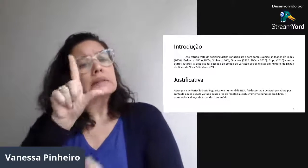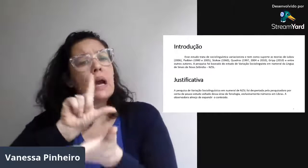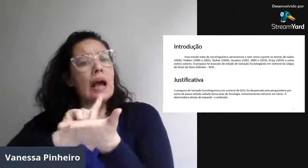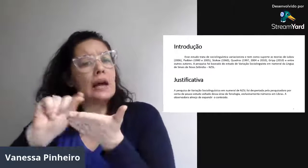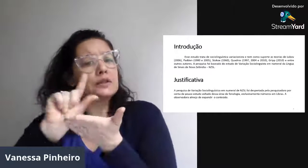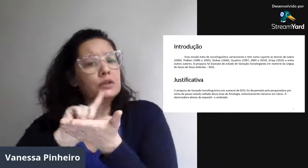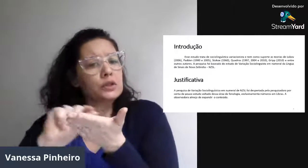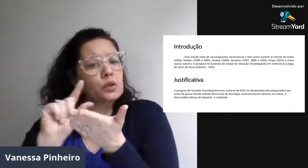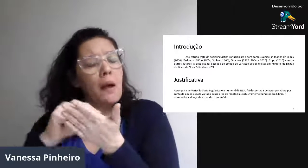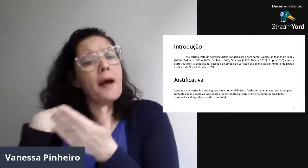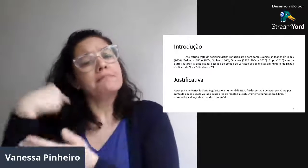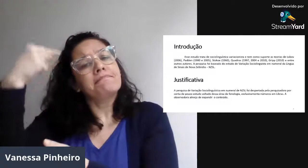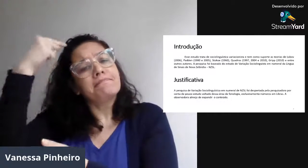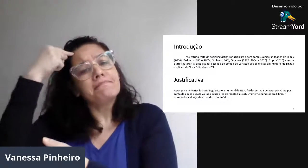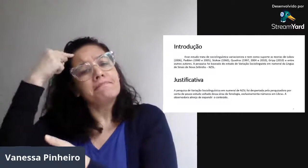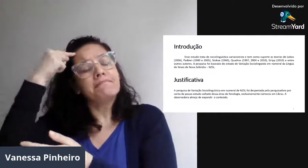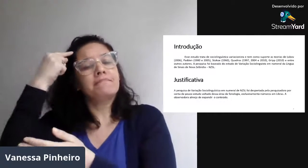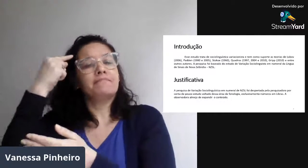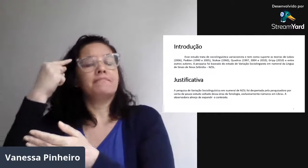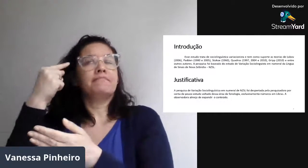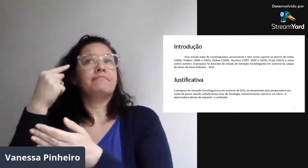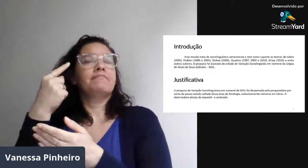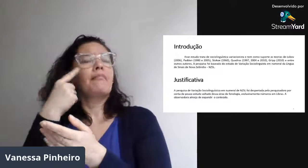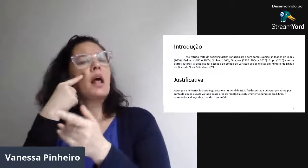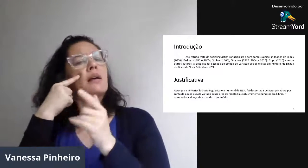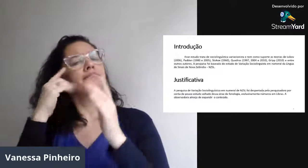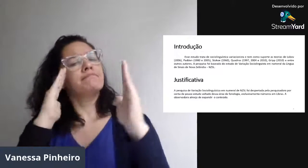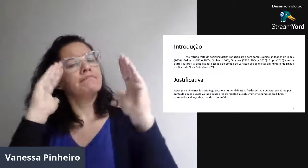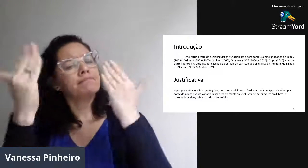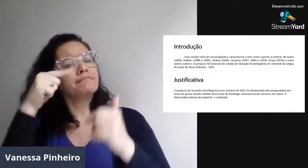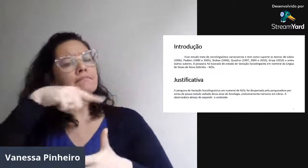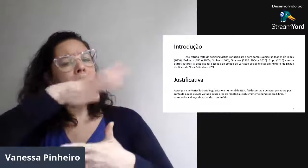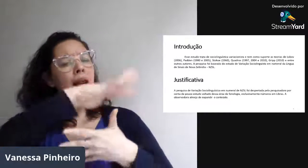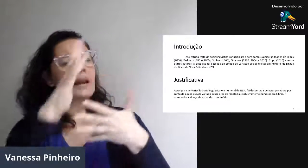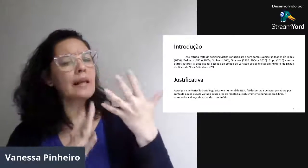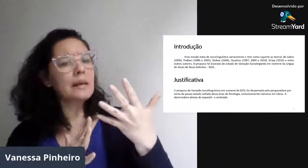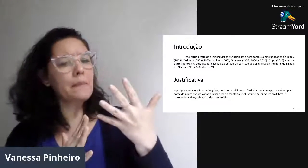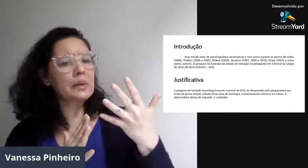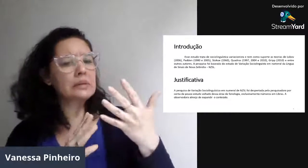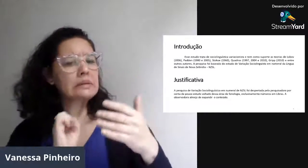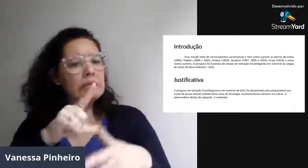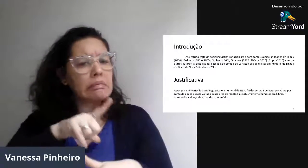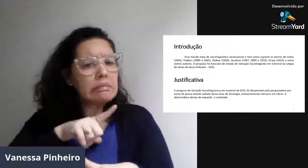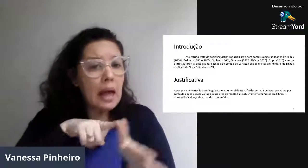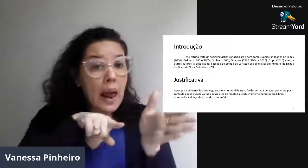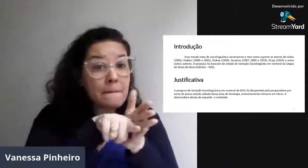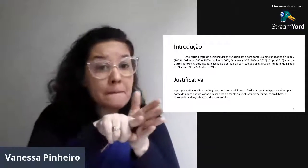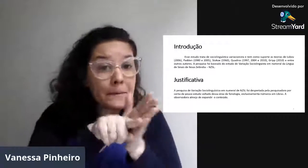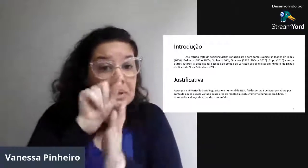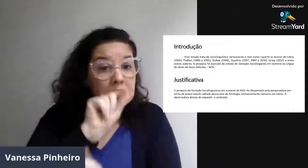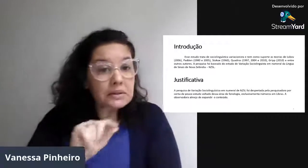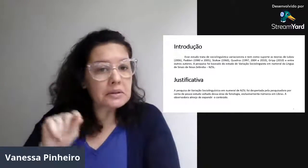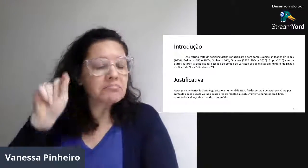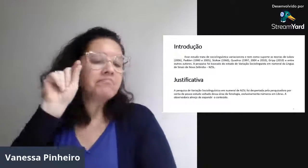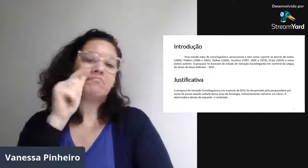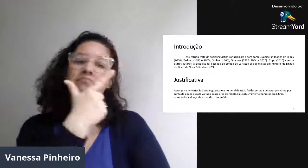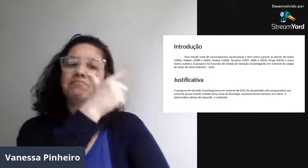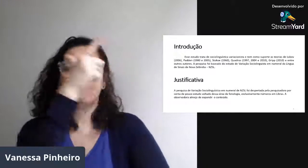Eu me interessei com esse artigo e fiquei pensando, se fosse comparar aqui com Libras, né? Tem